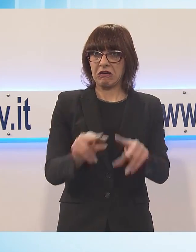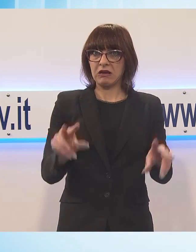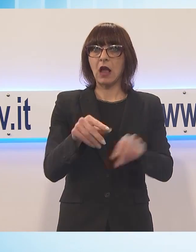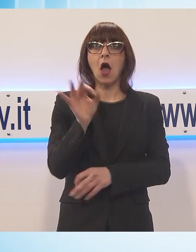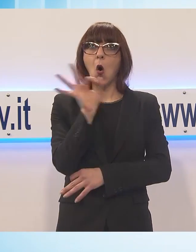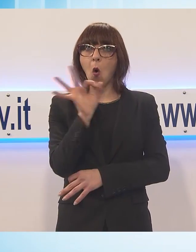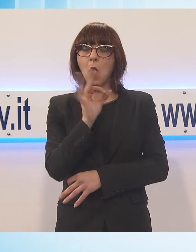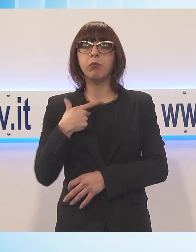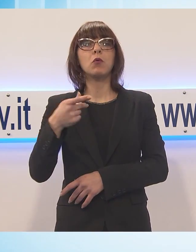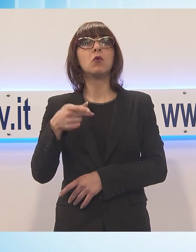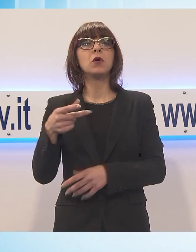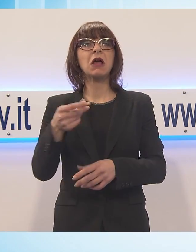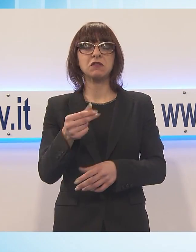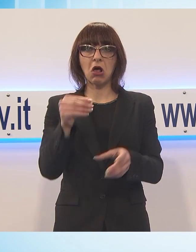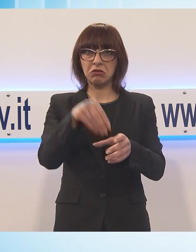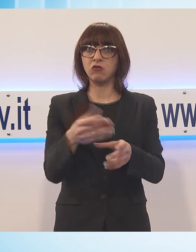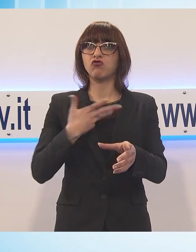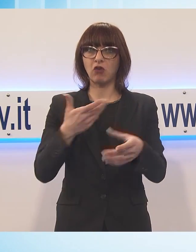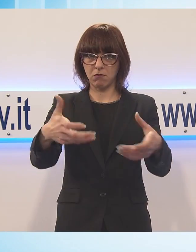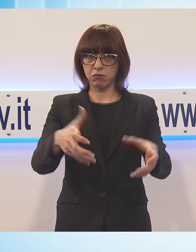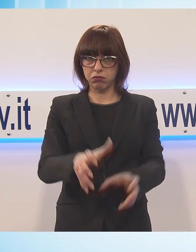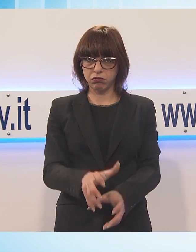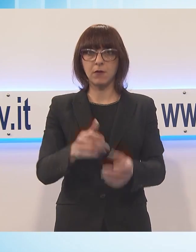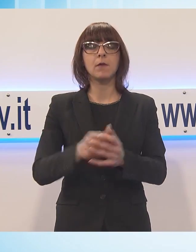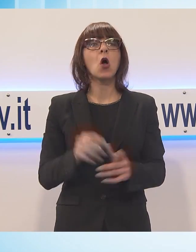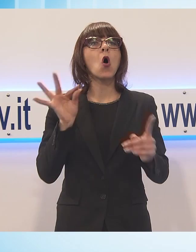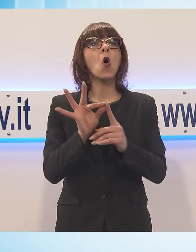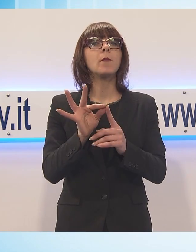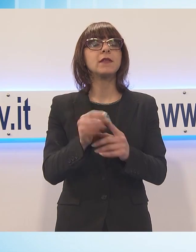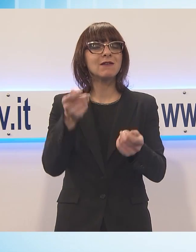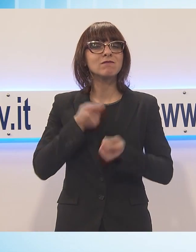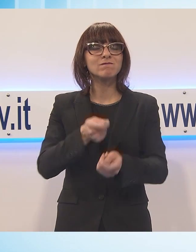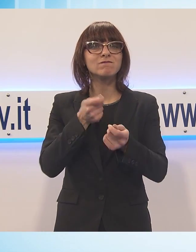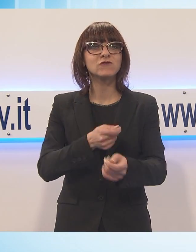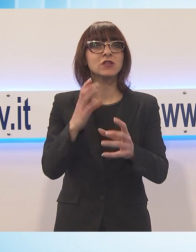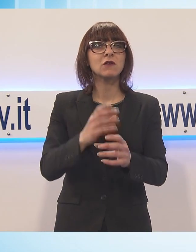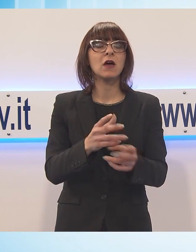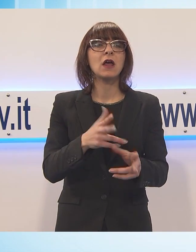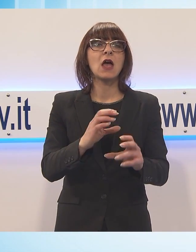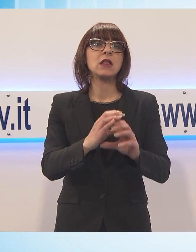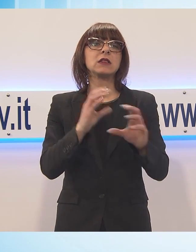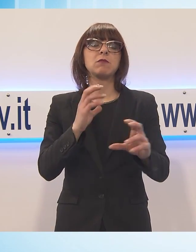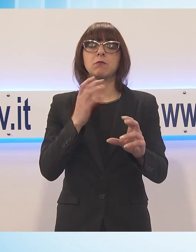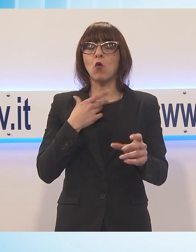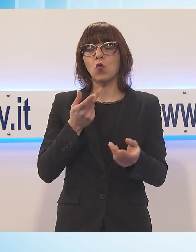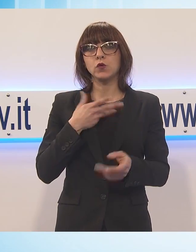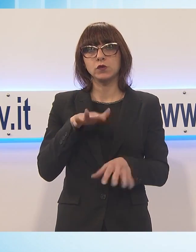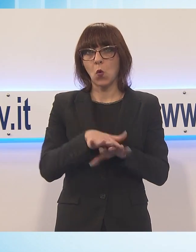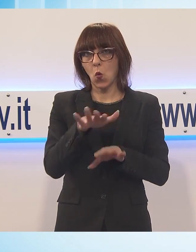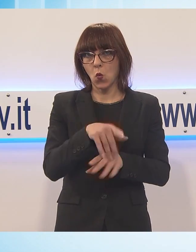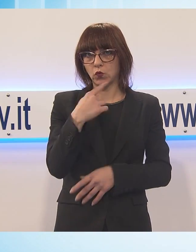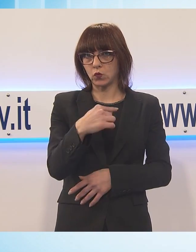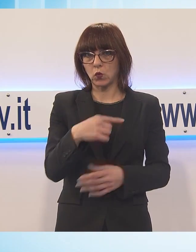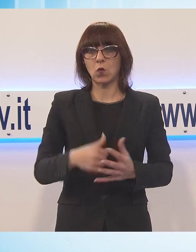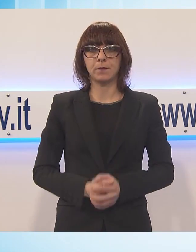La provincia ricomincia da tre scuole, viabilità e patrimonio, immobiliare sono le linee guida su cui si articola il programma delle opere